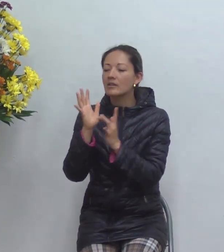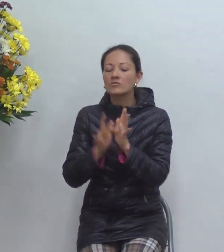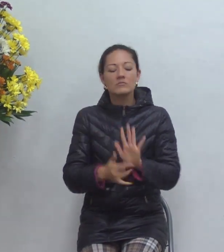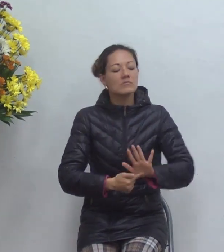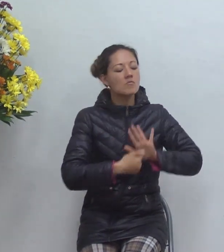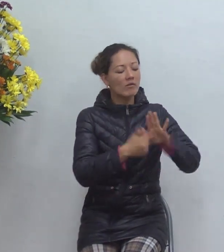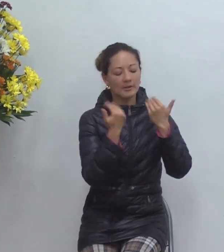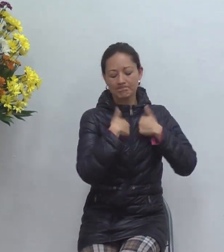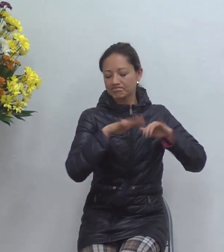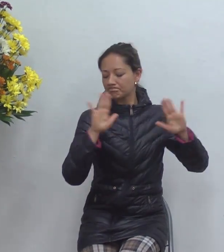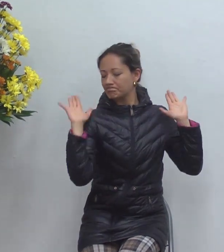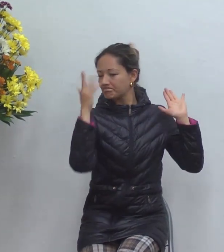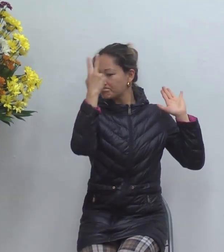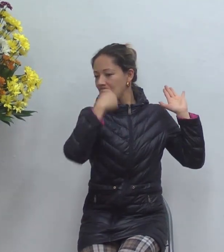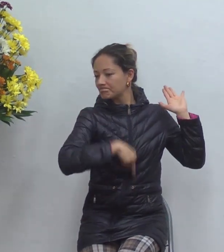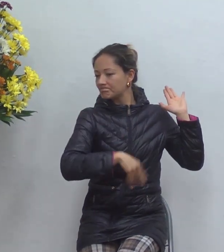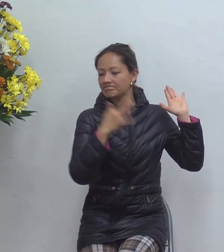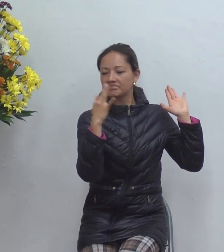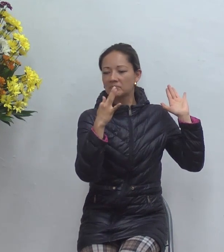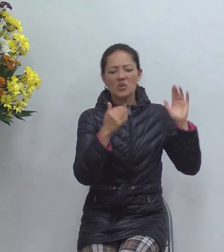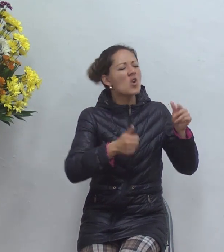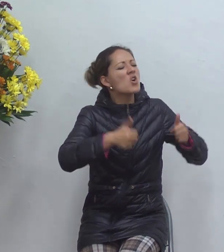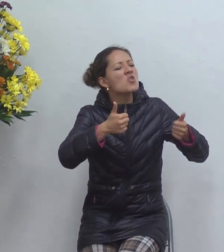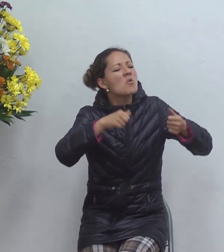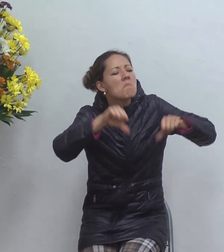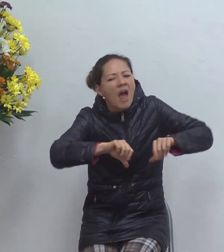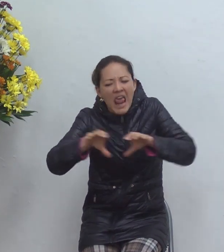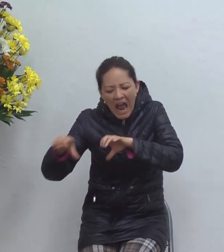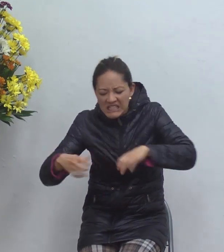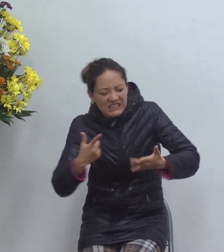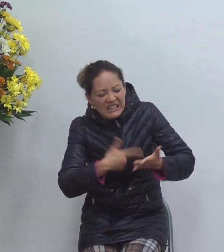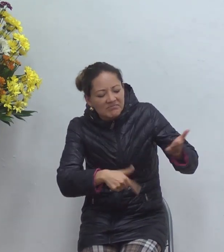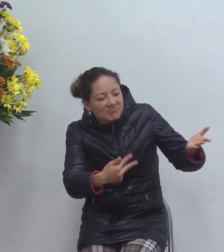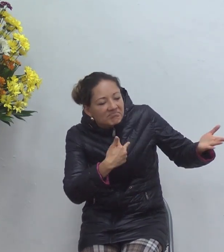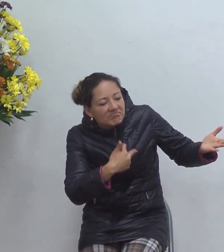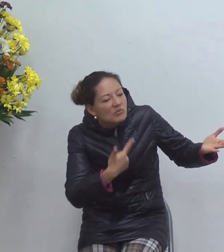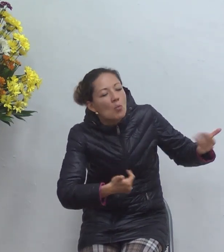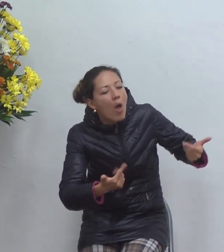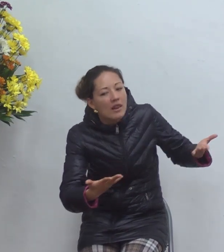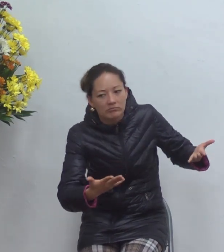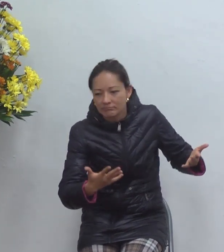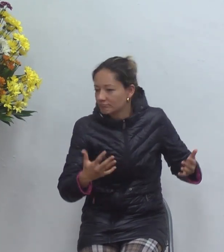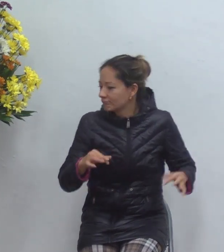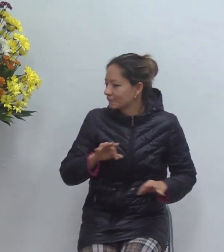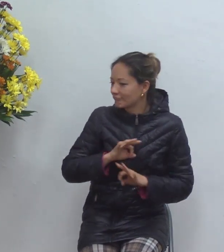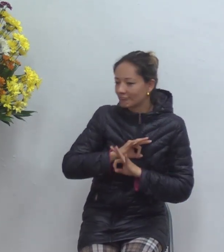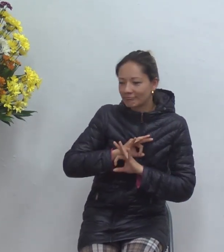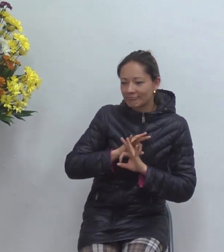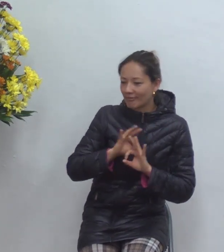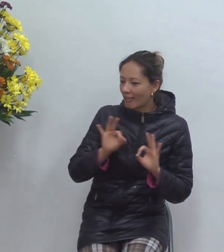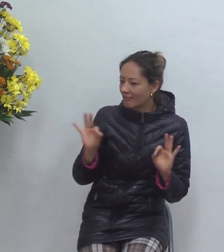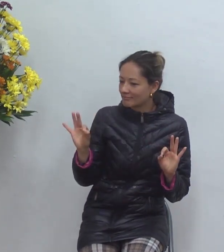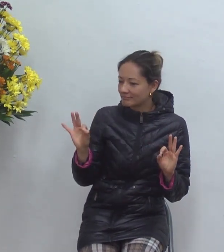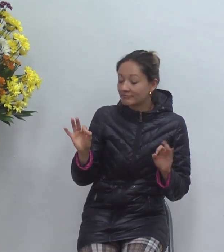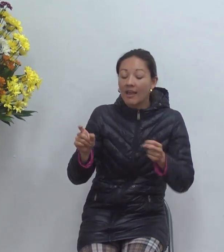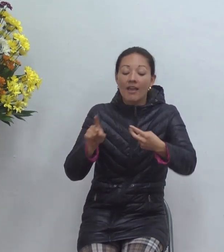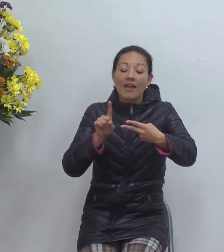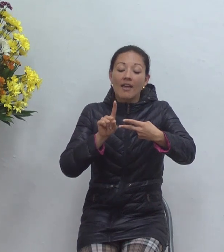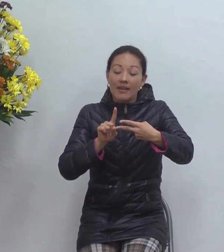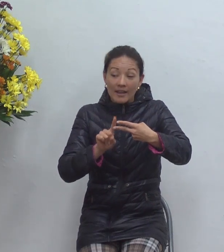fariseos que mala obra he hecho delante de usted pero la segunda cosa que jesús tiene para mostrar quién es para dar la